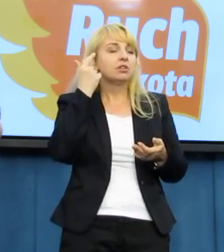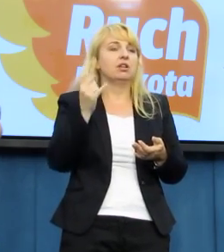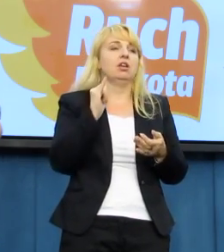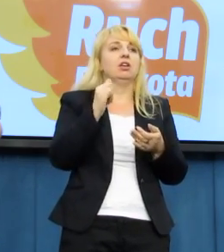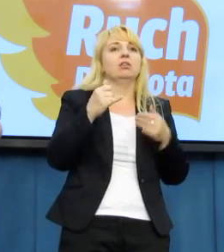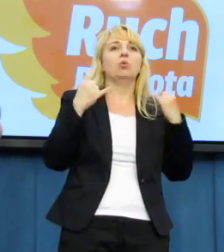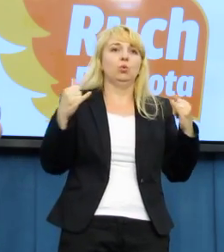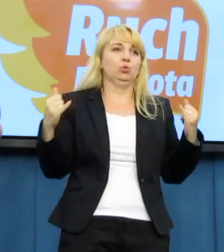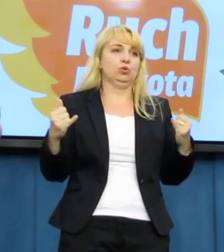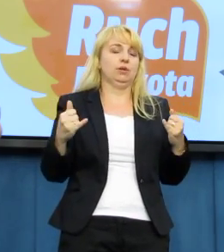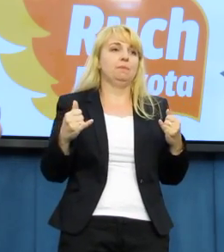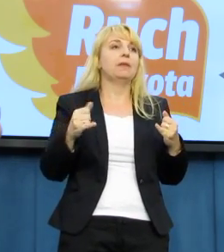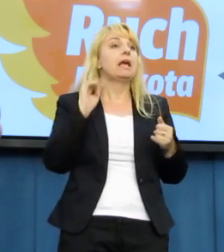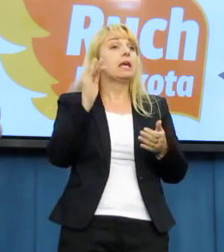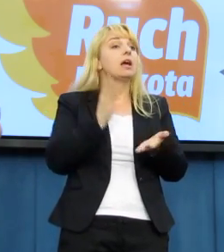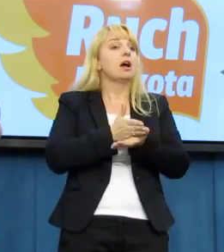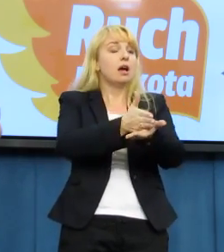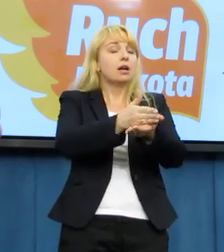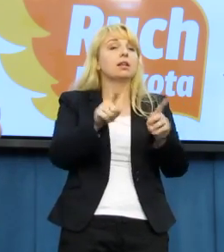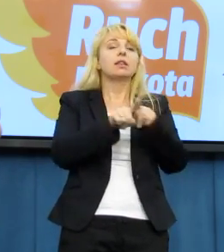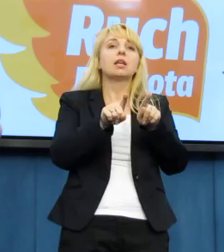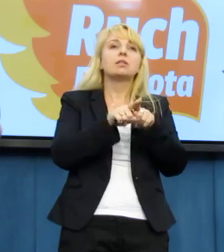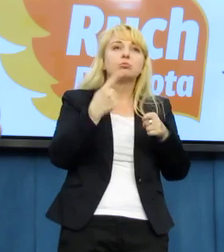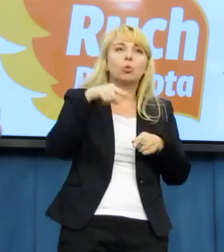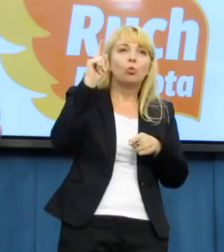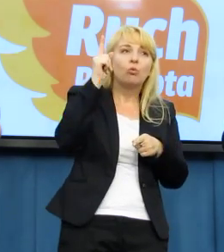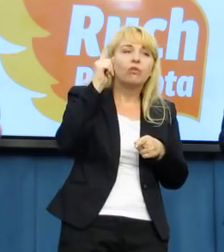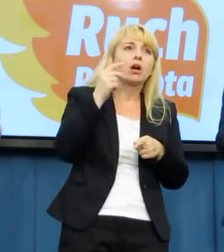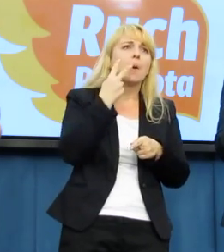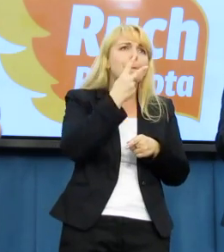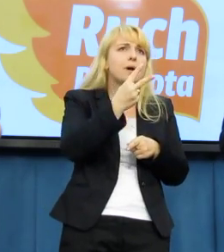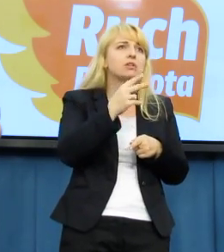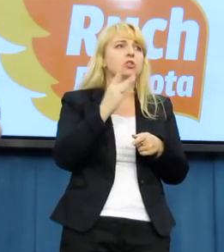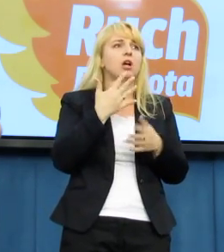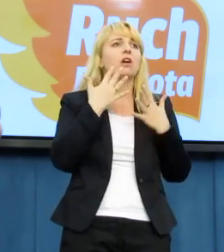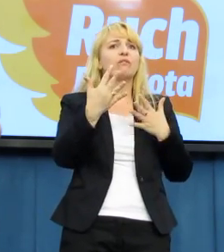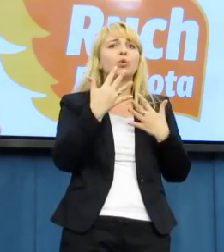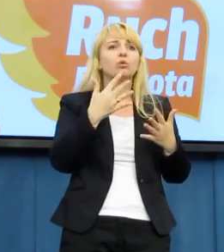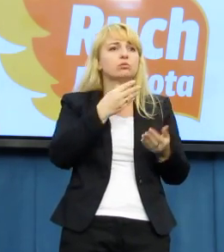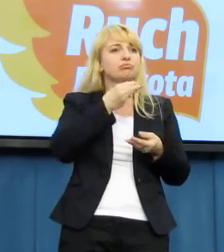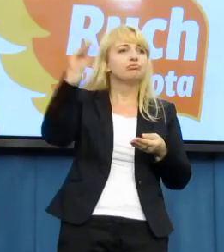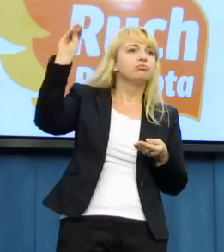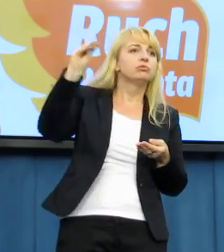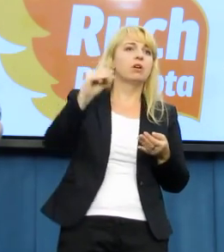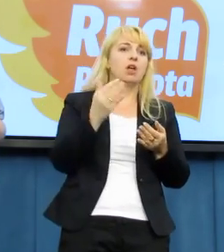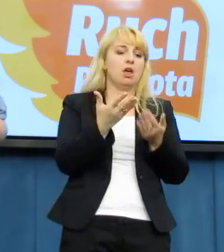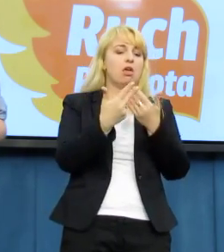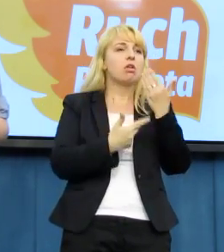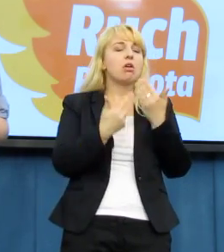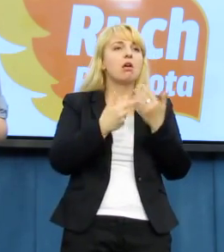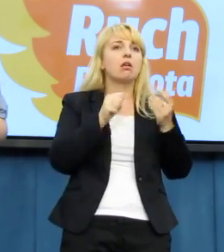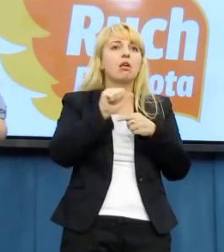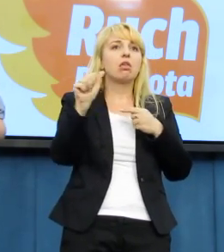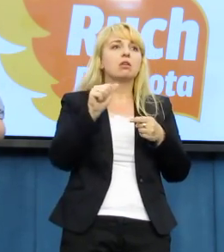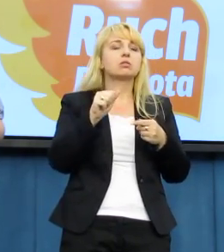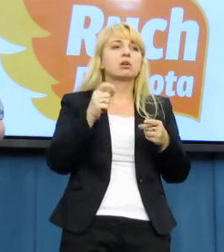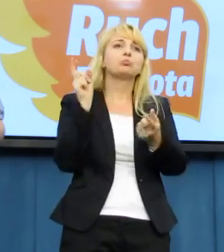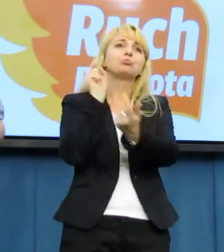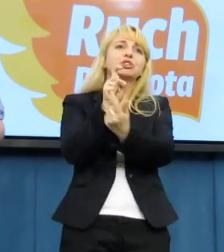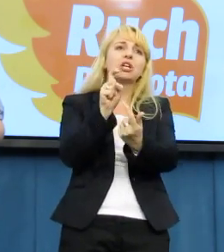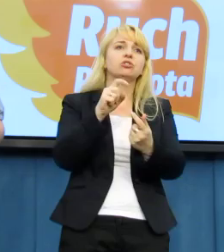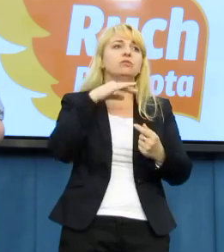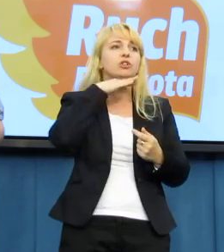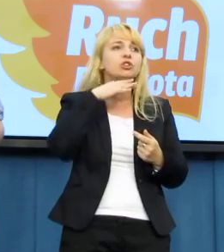Rada także zwraca uwagę na zwiększoną ilość przypadków antysemityzmu